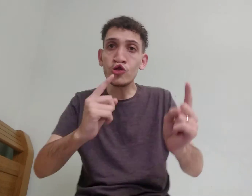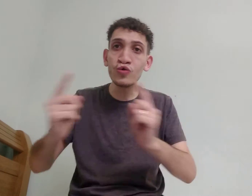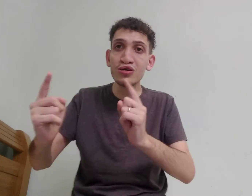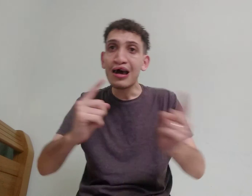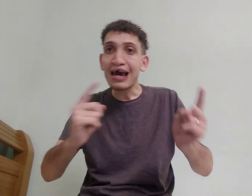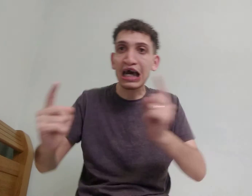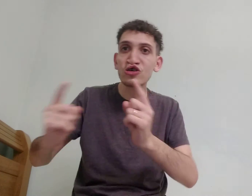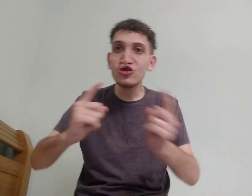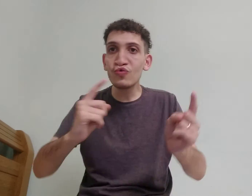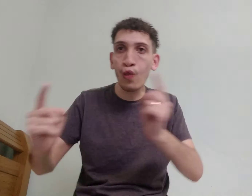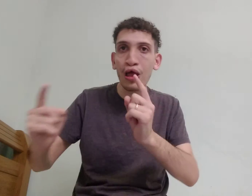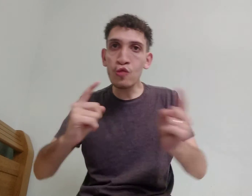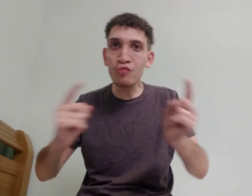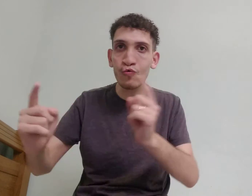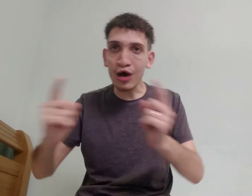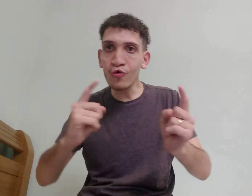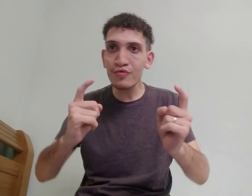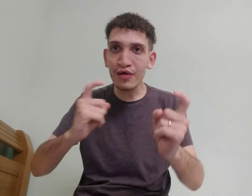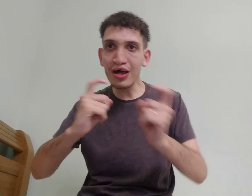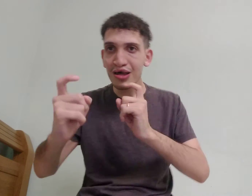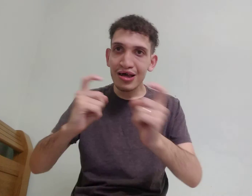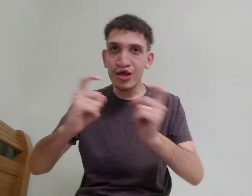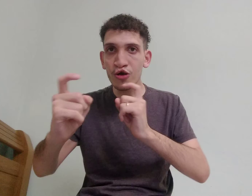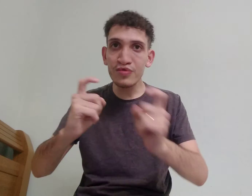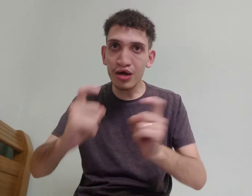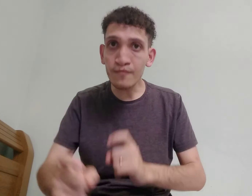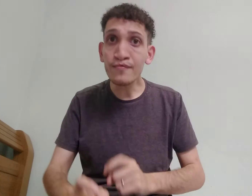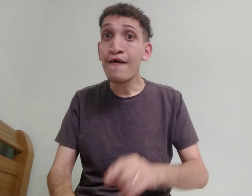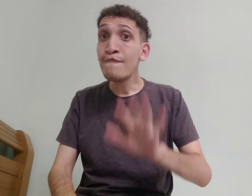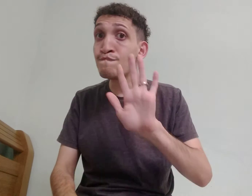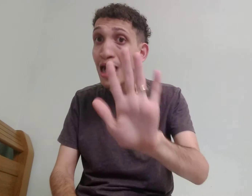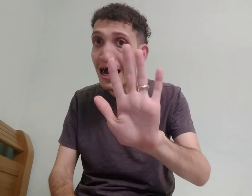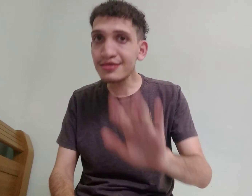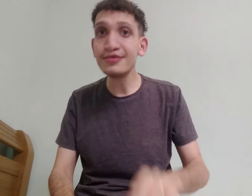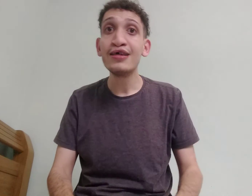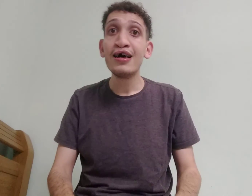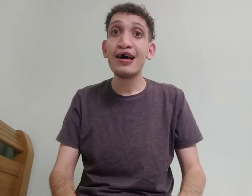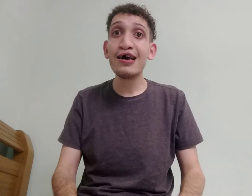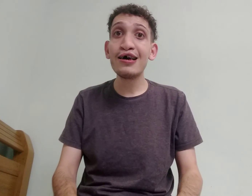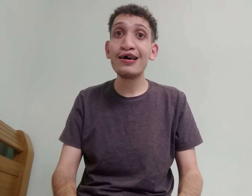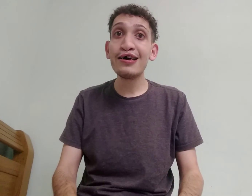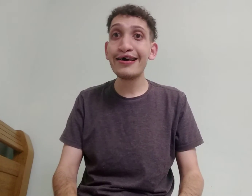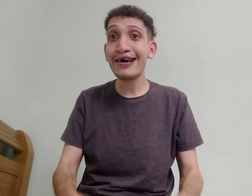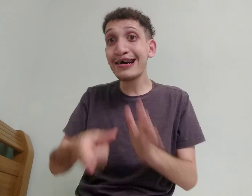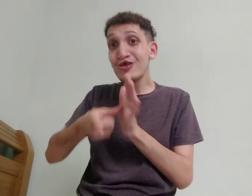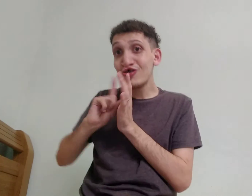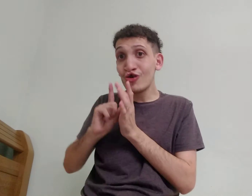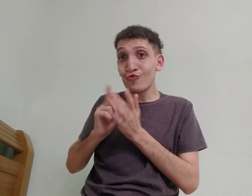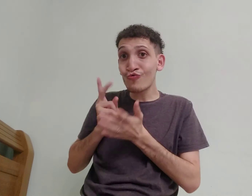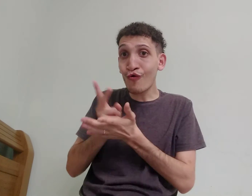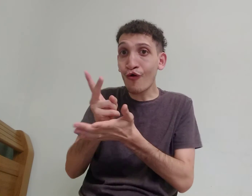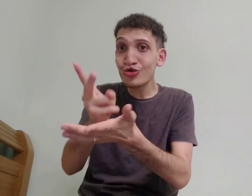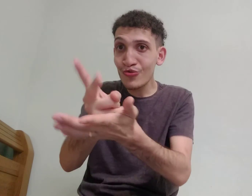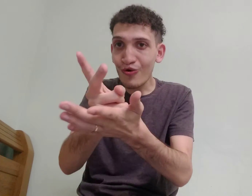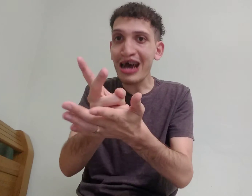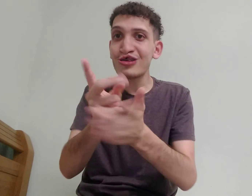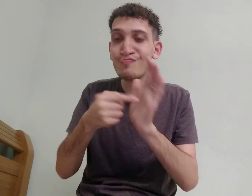articulando uma com a outra, né, reunião, mas, é, antes de eu continuar e mostrar